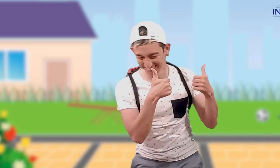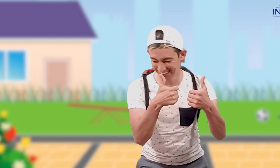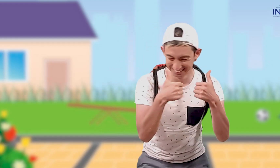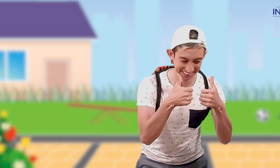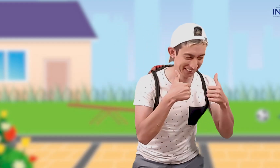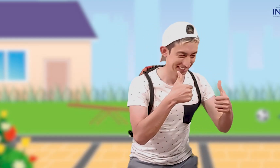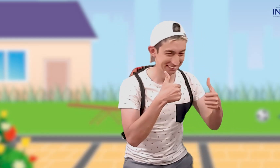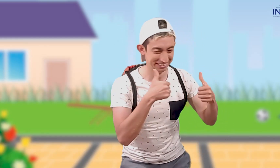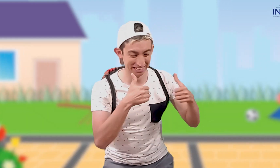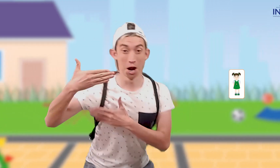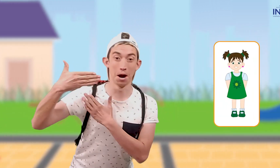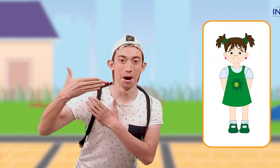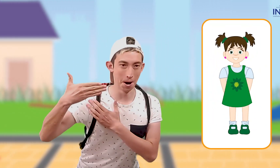¡Bien! ¡Bajo!